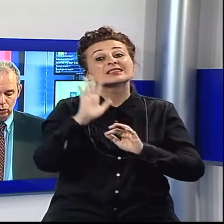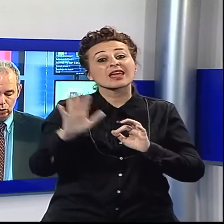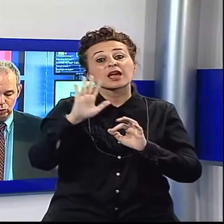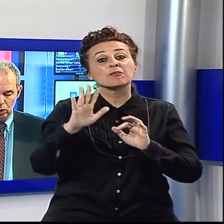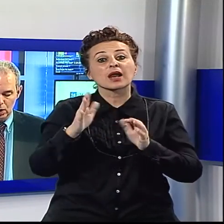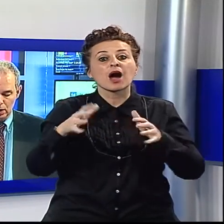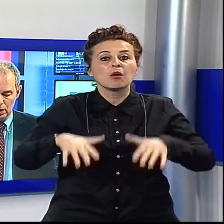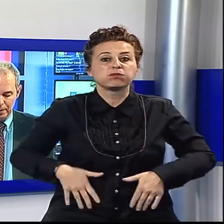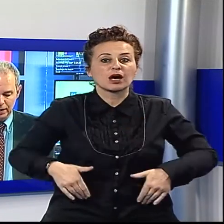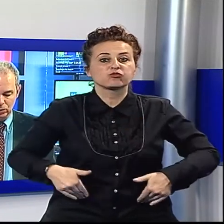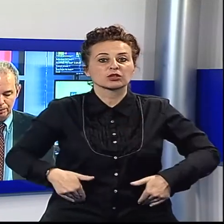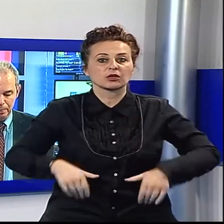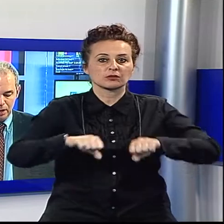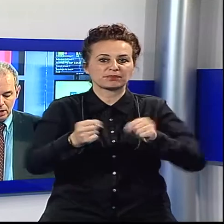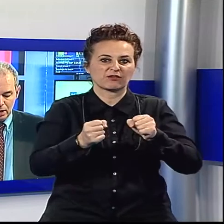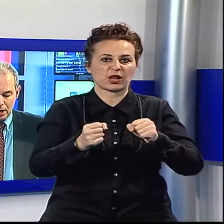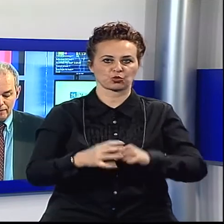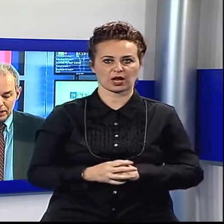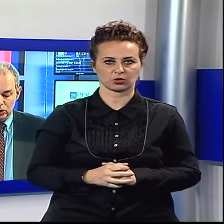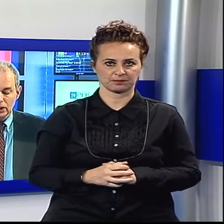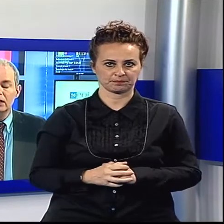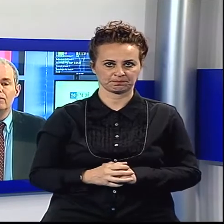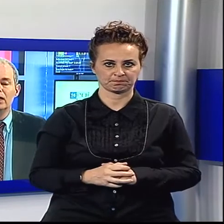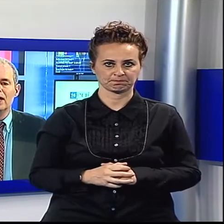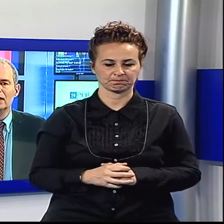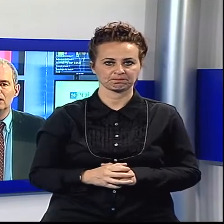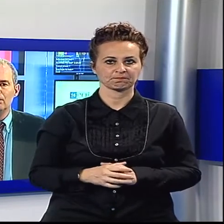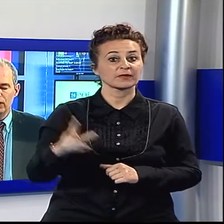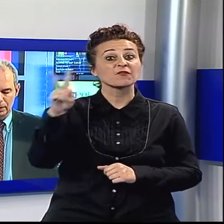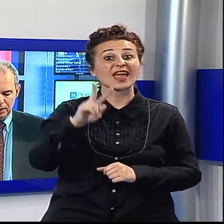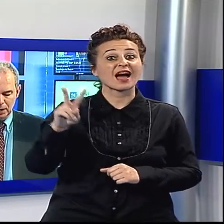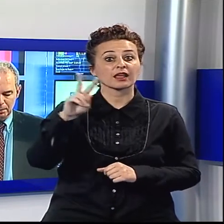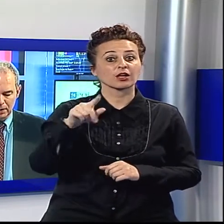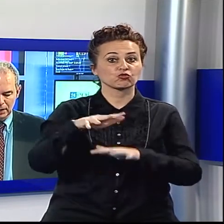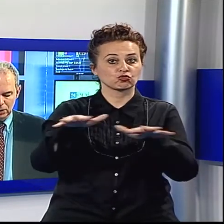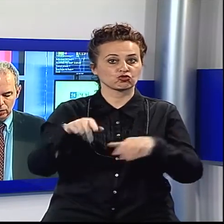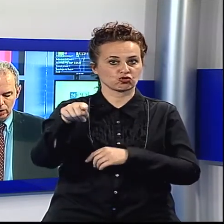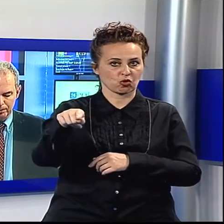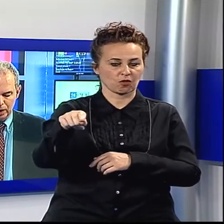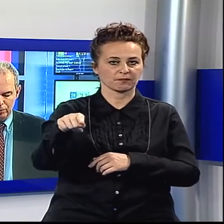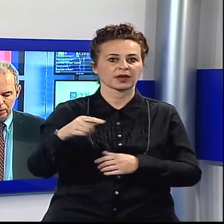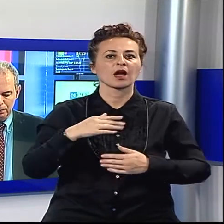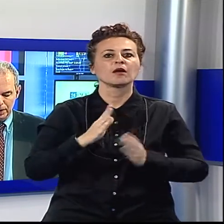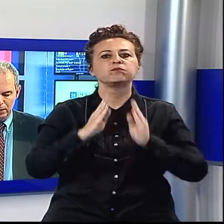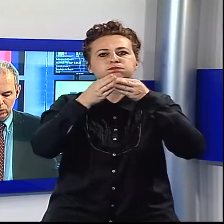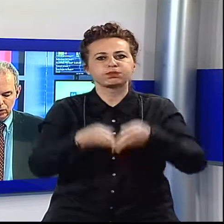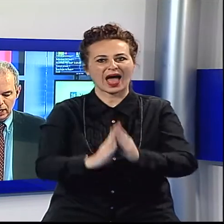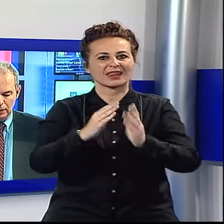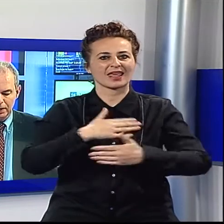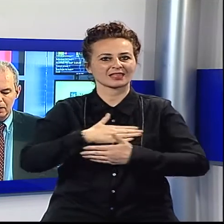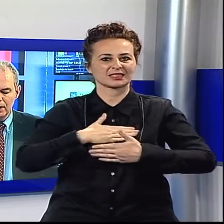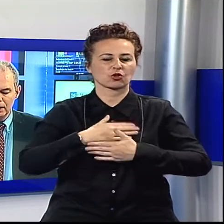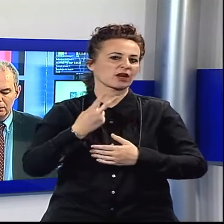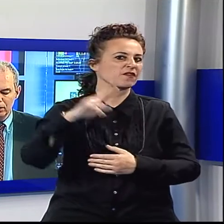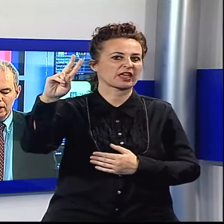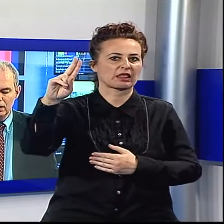'elisoccorso Pegaso. A Via Regge è stata vietata temporaneamente la balneazione a fini precauzionali